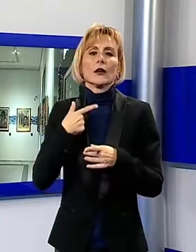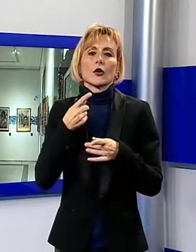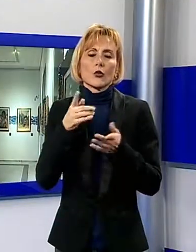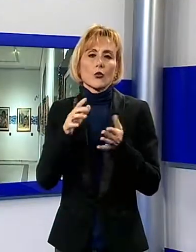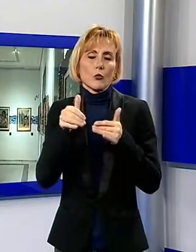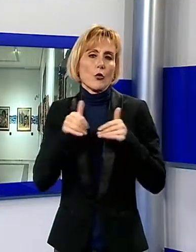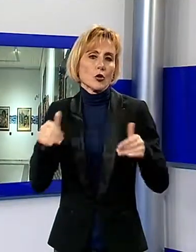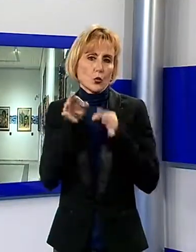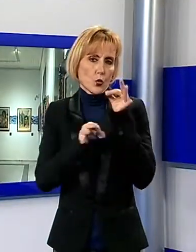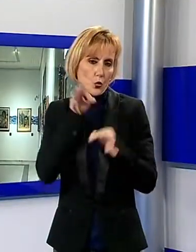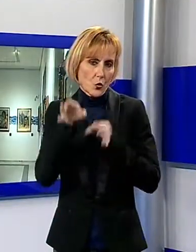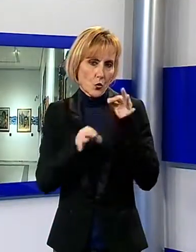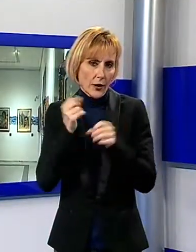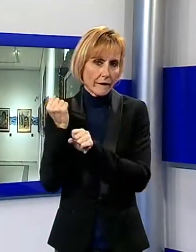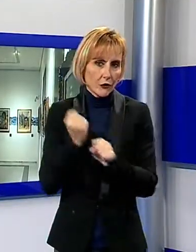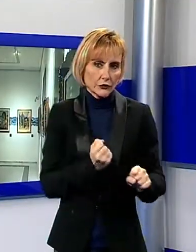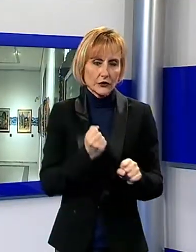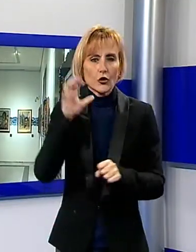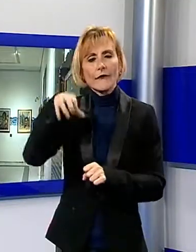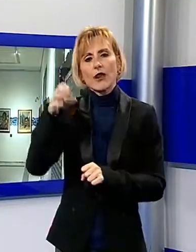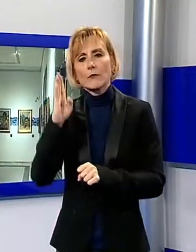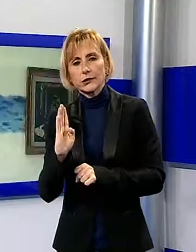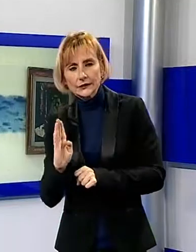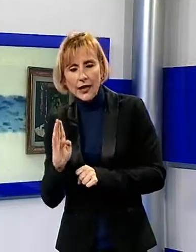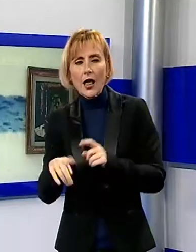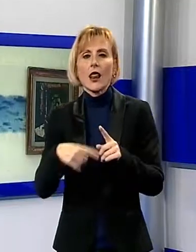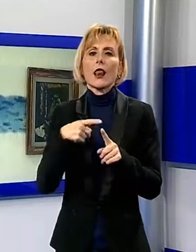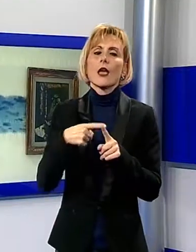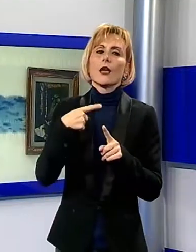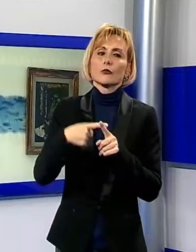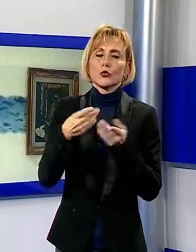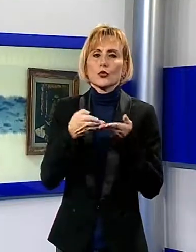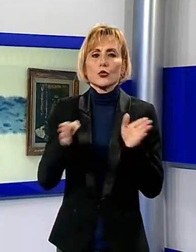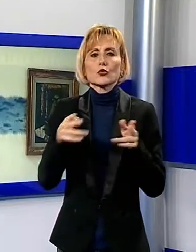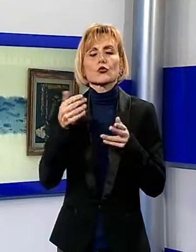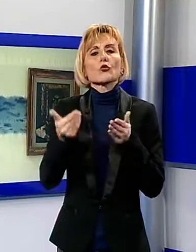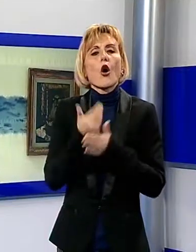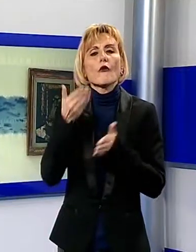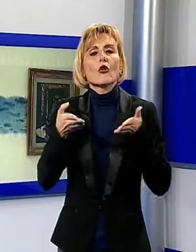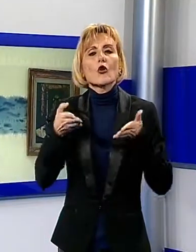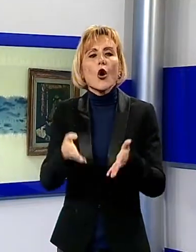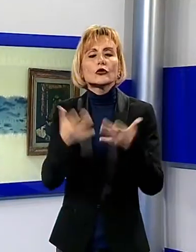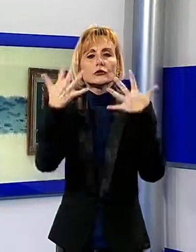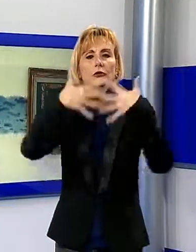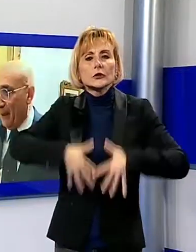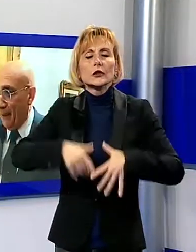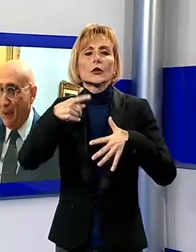collaborazione con la Fondazione Villa Bertelli, che apre così il nuovo corso come organizzatrice di mostre d'arte. Siamo partiti